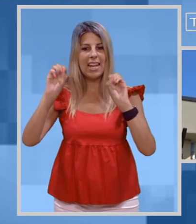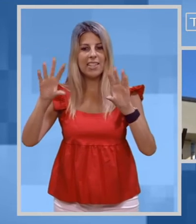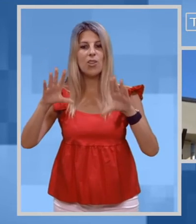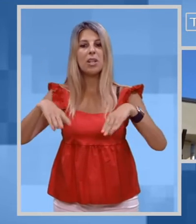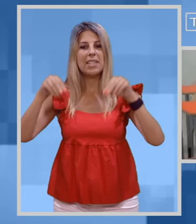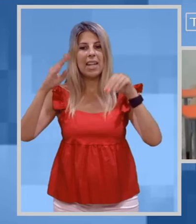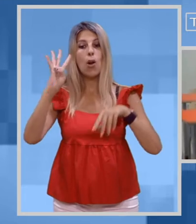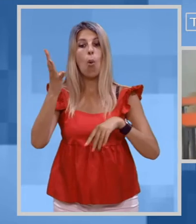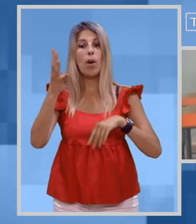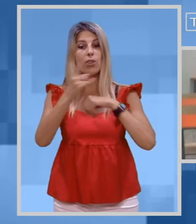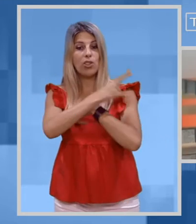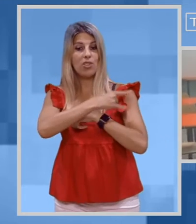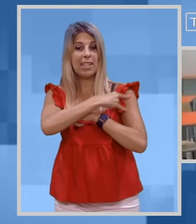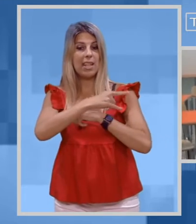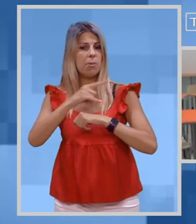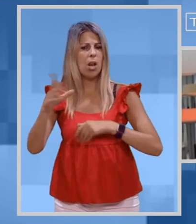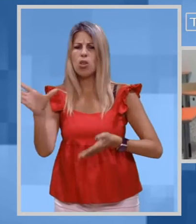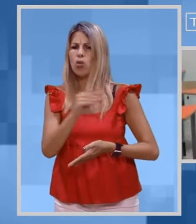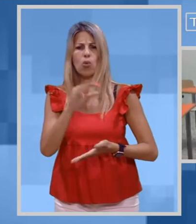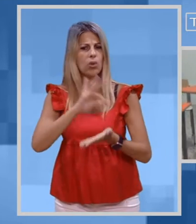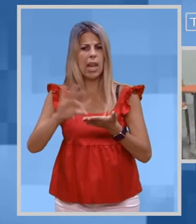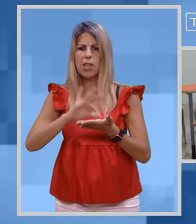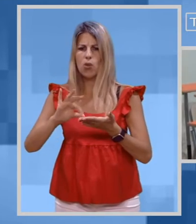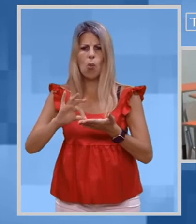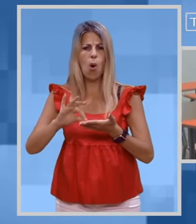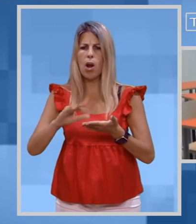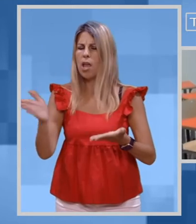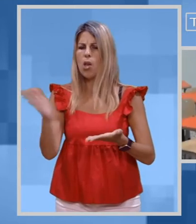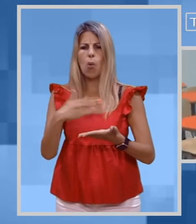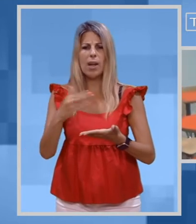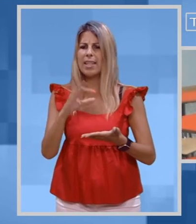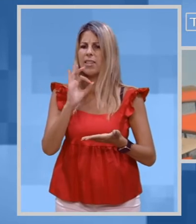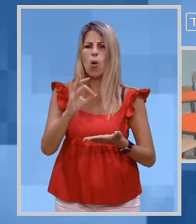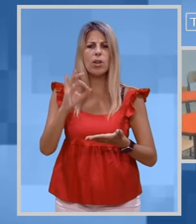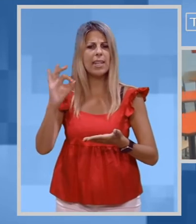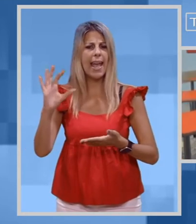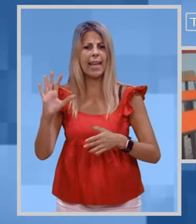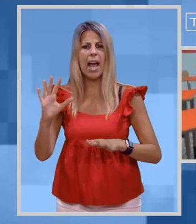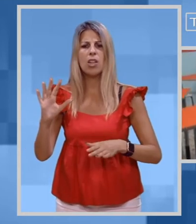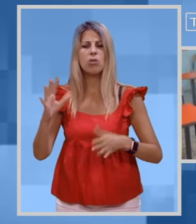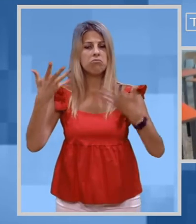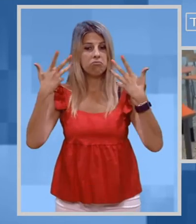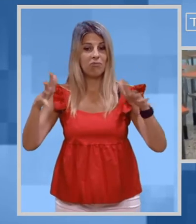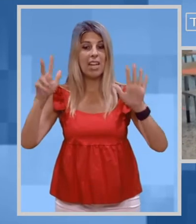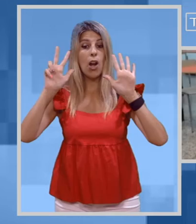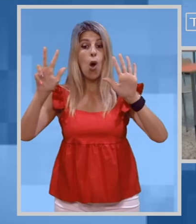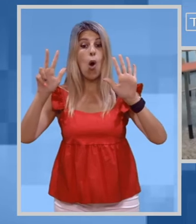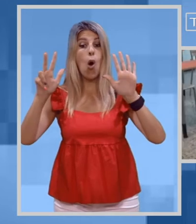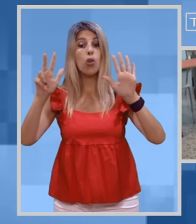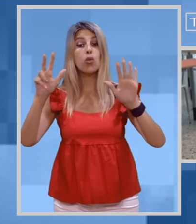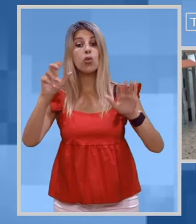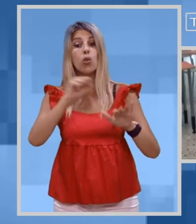Le lezioni avranno inizio il 14 settembre in tutte le scuole, di ogni ordine e grado, e termineranno l'8 giugno